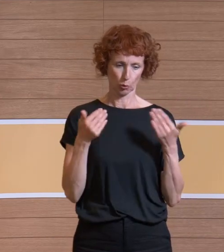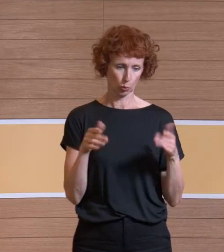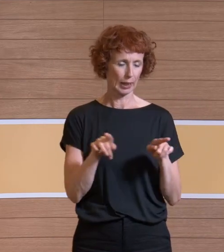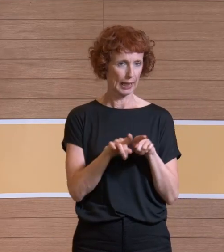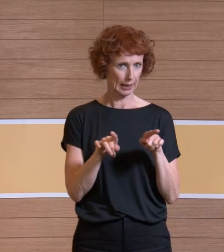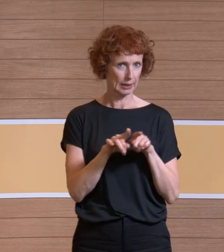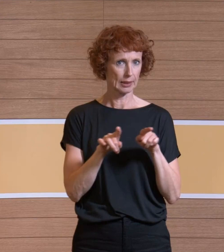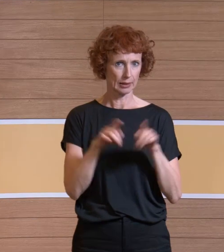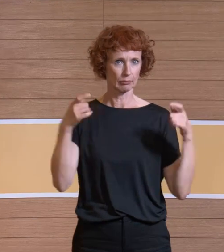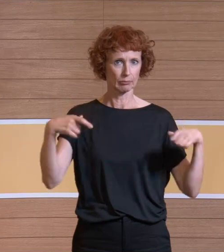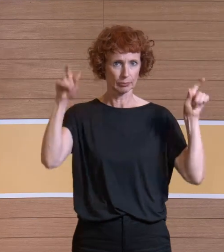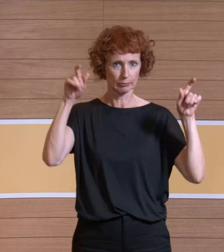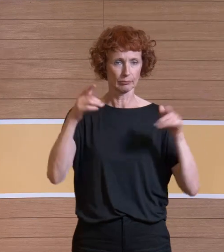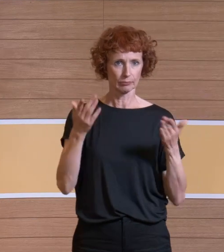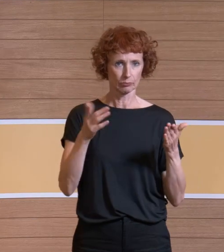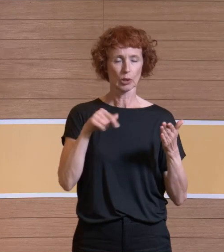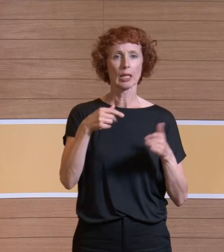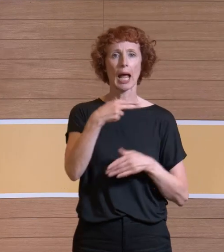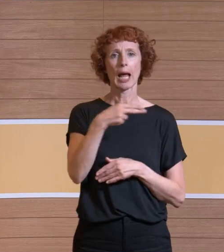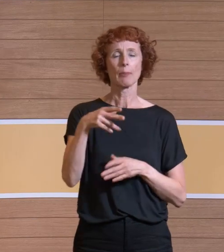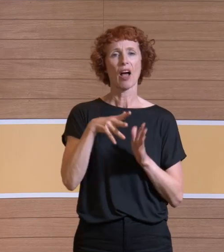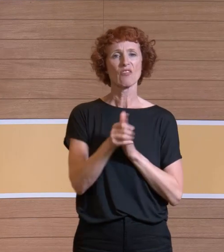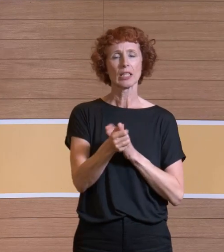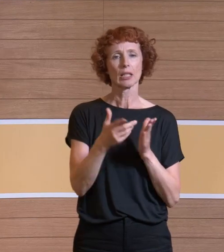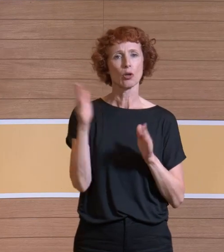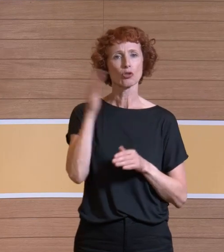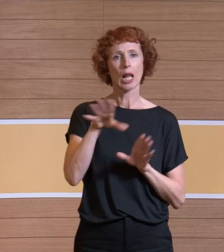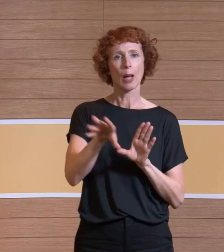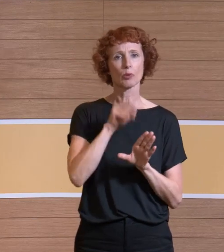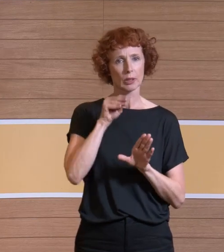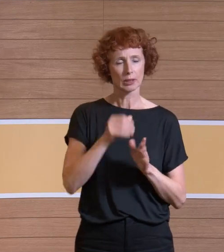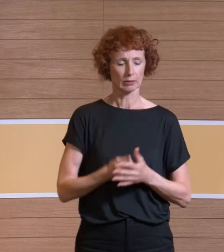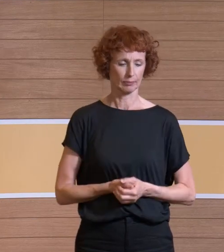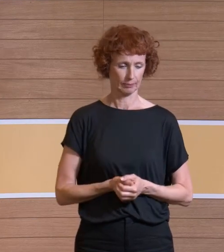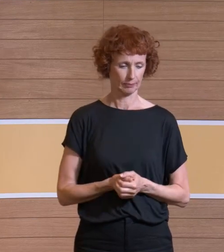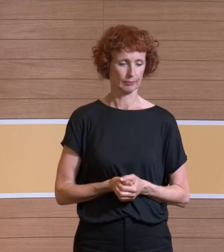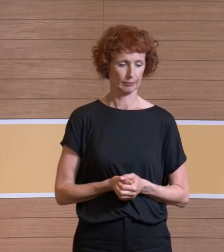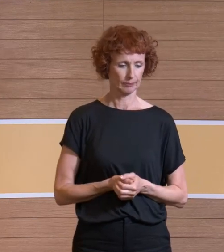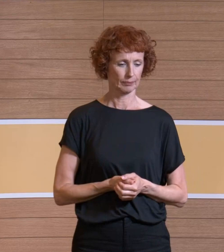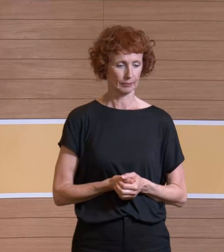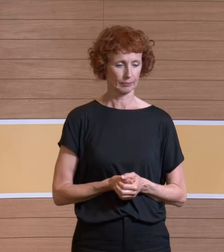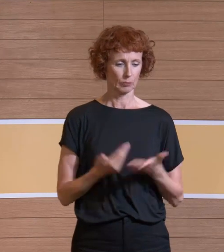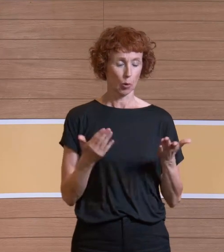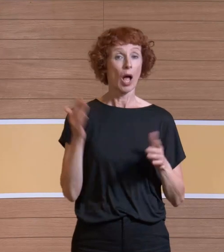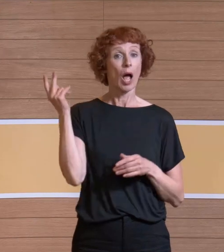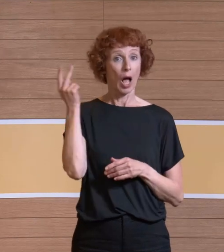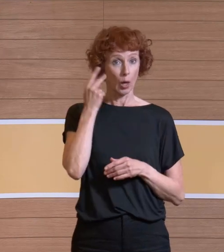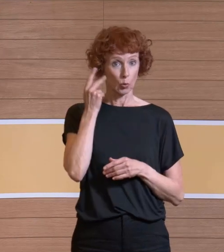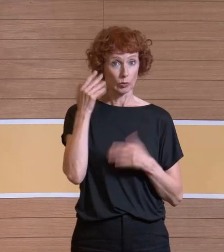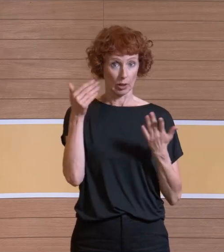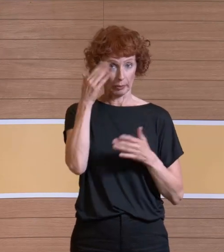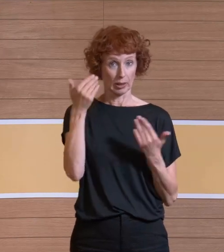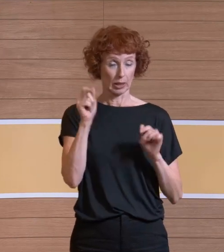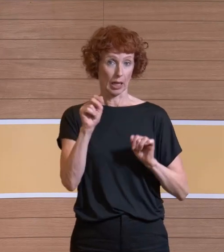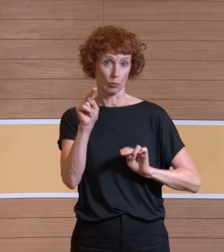Gipsdecke und der HEPA-Filter absorbiert den Schall, also ersetzt die Mineralwolle. Und in der Akustik ist es halt bekannt, dass man das